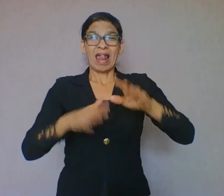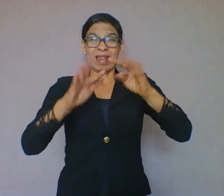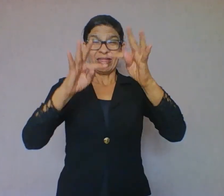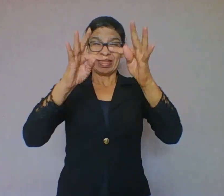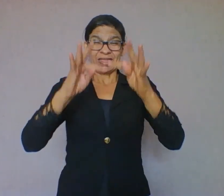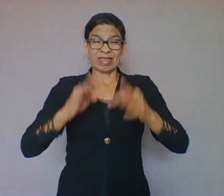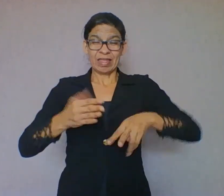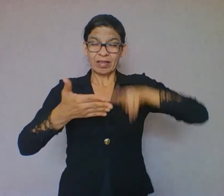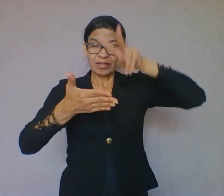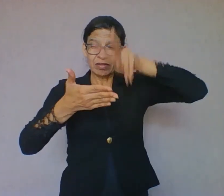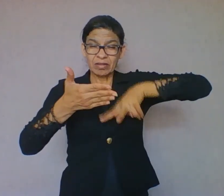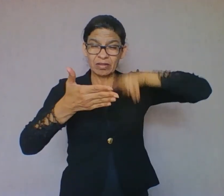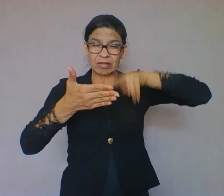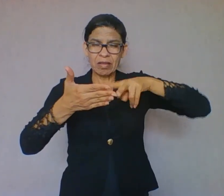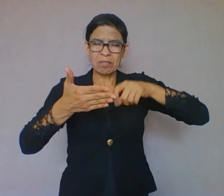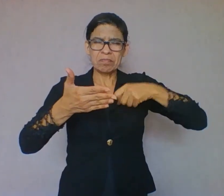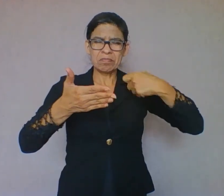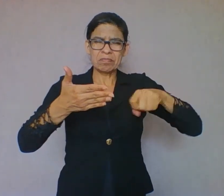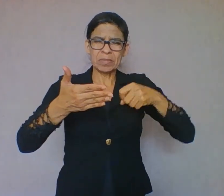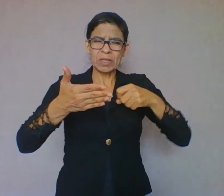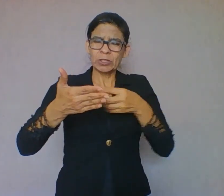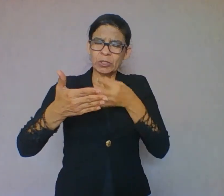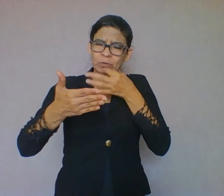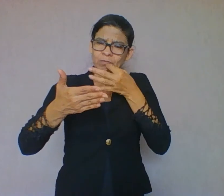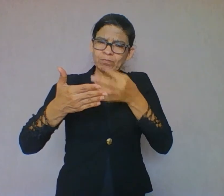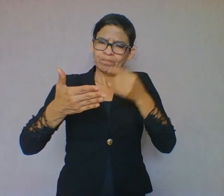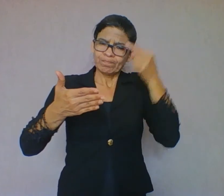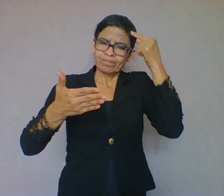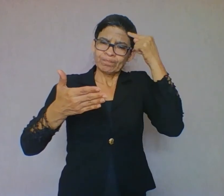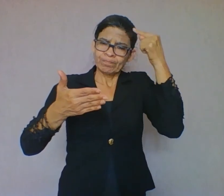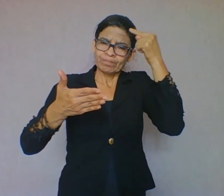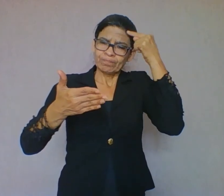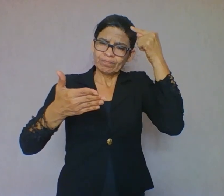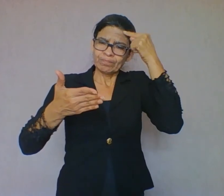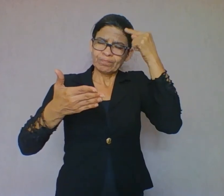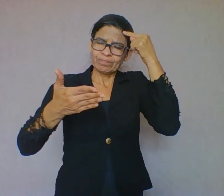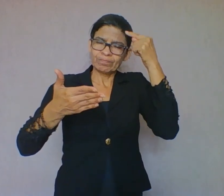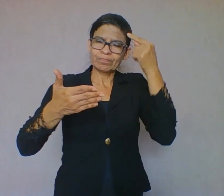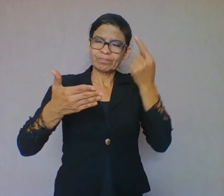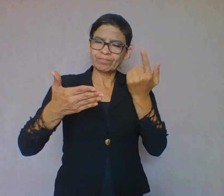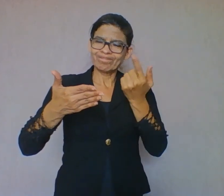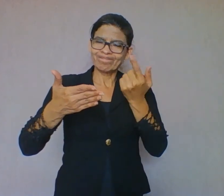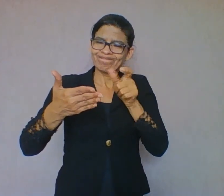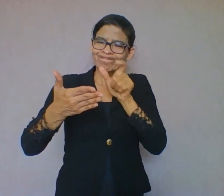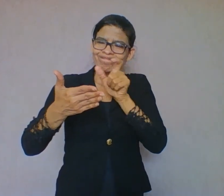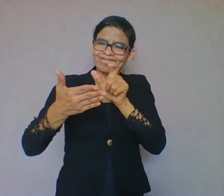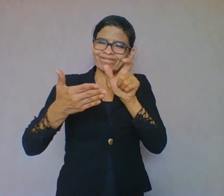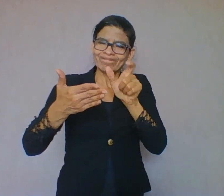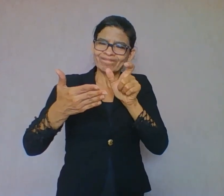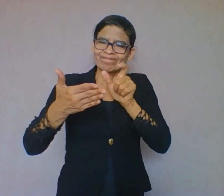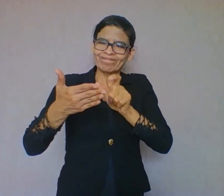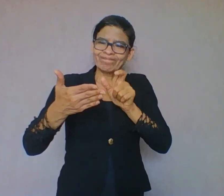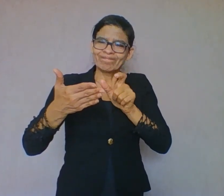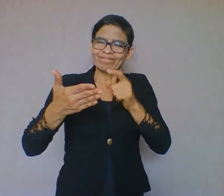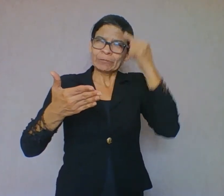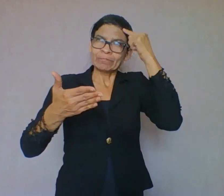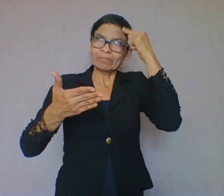deduzir diversas informações que não foram mencionadas explicitamente no texto, mas que são